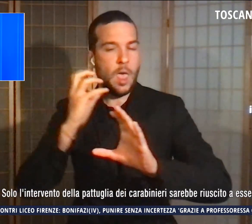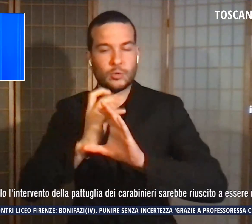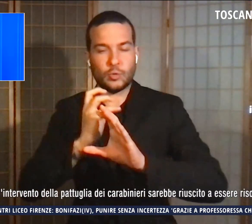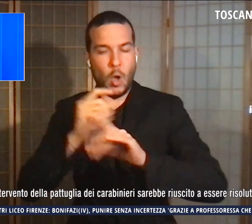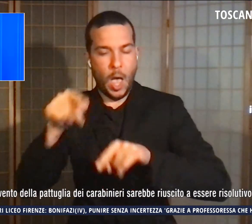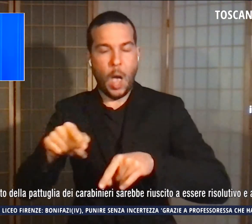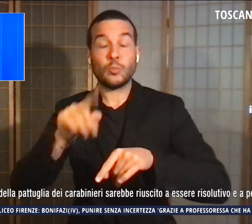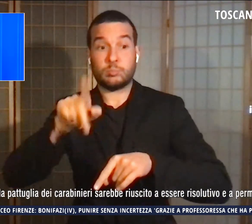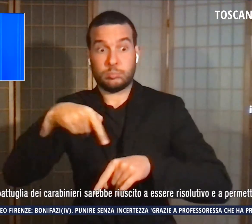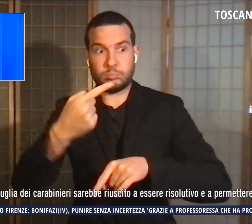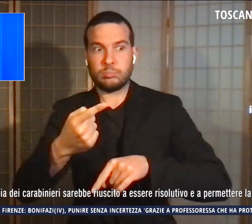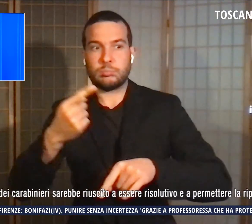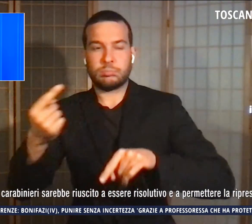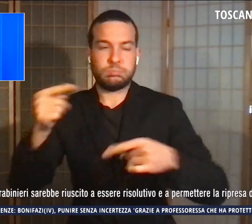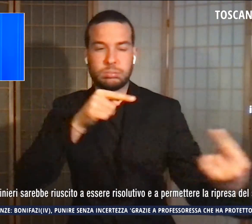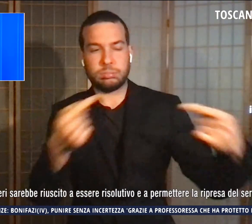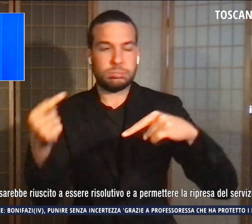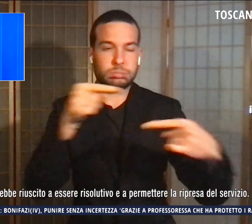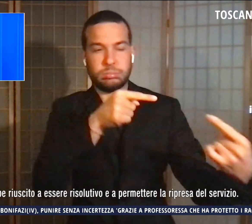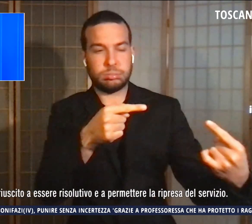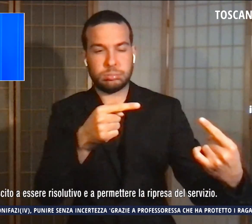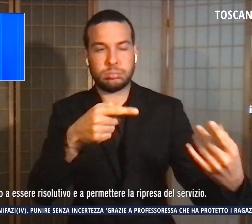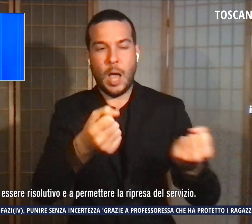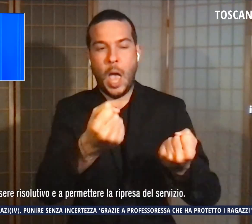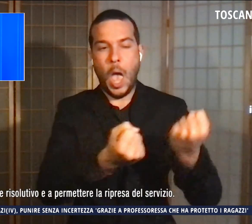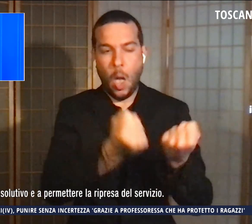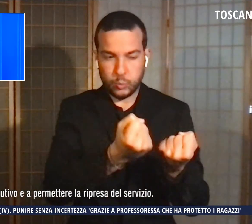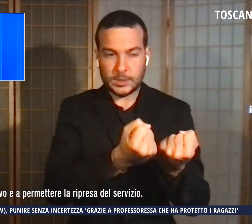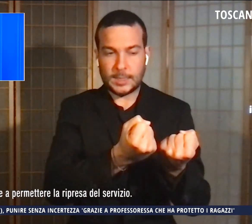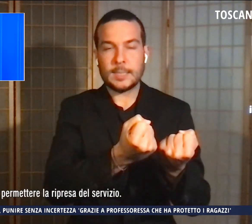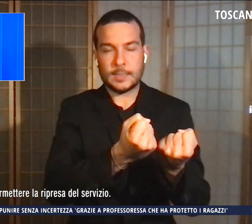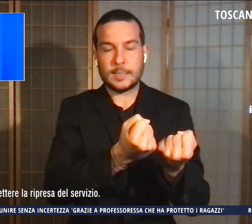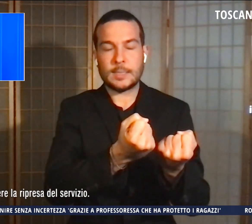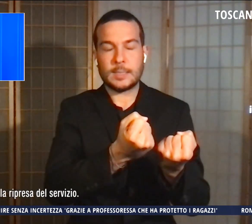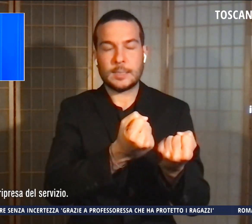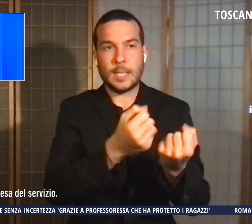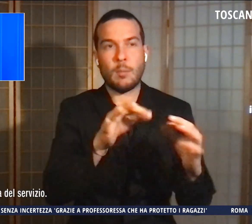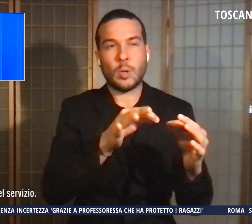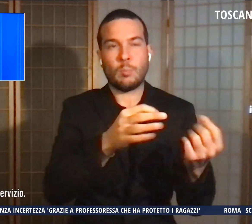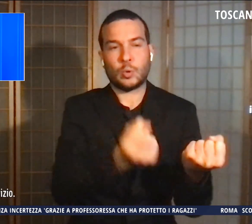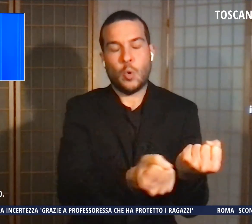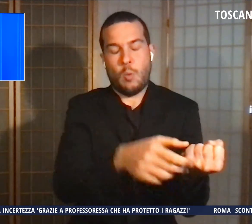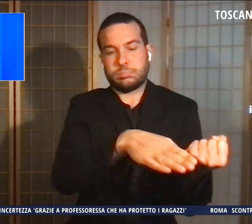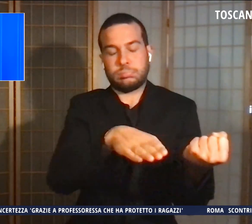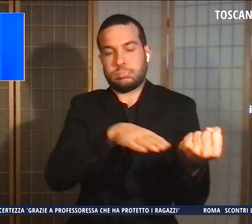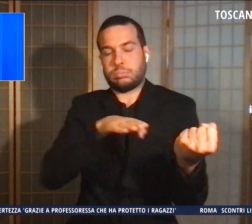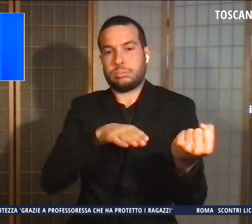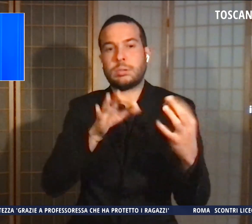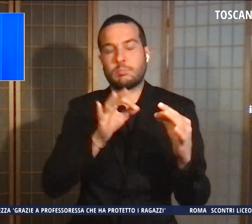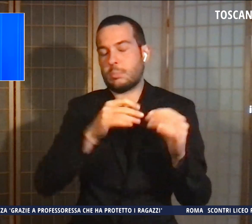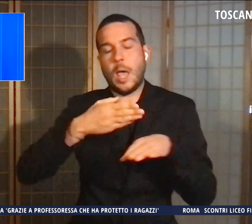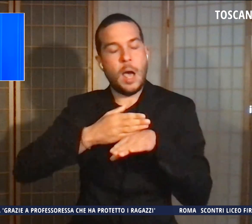'autista che è stato costretto ad arrestare la marcia facendo accumulare un forte ritardo alla corsa.